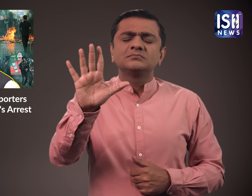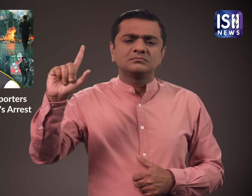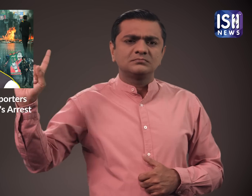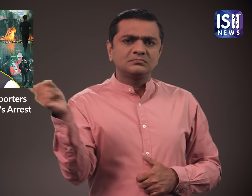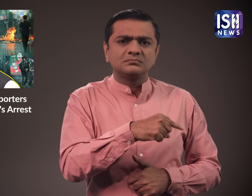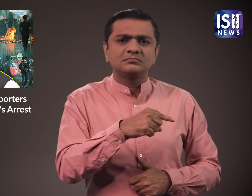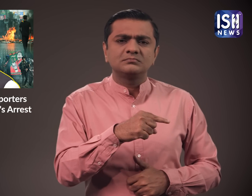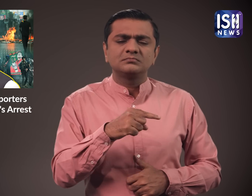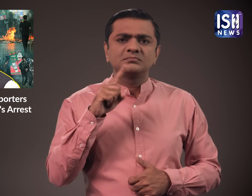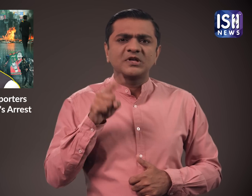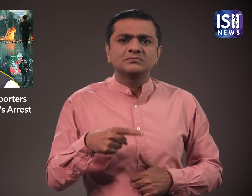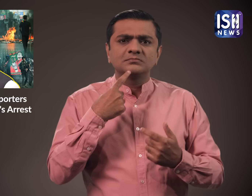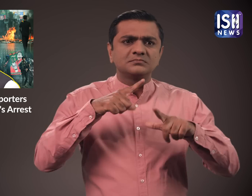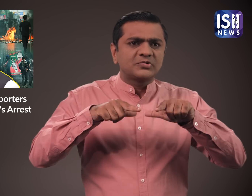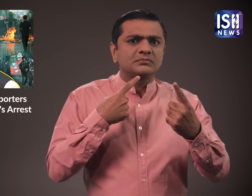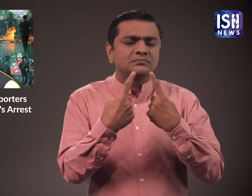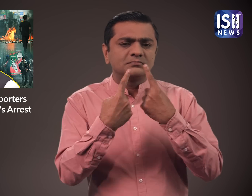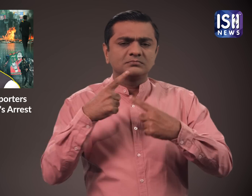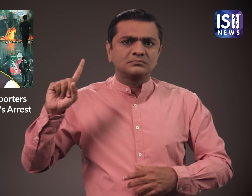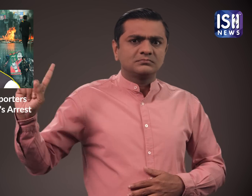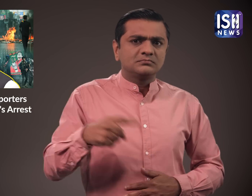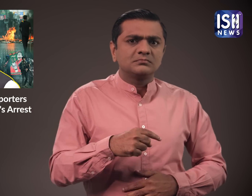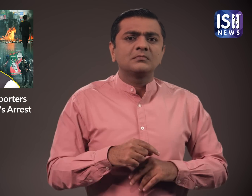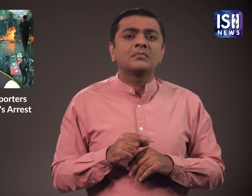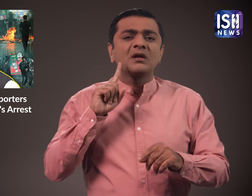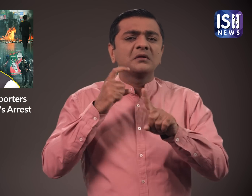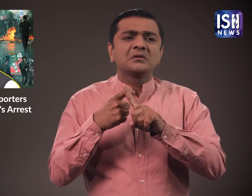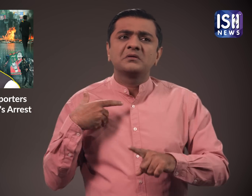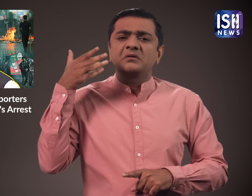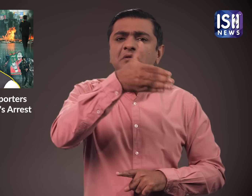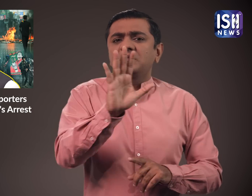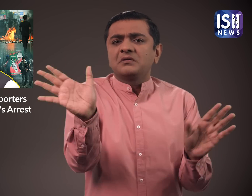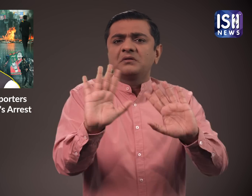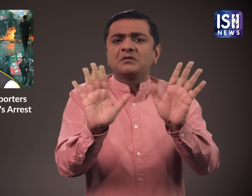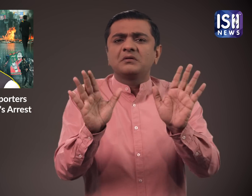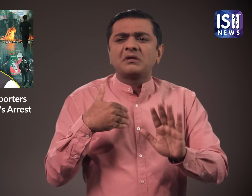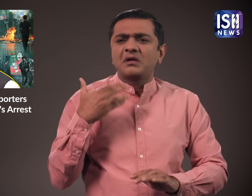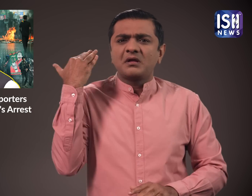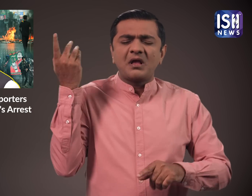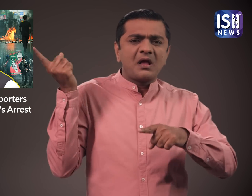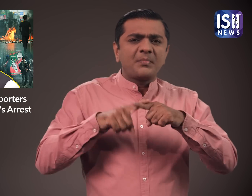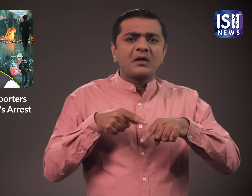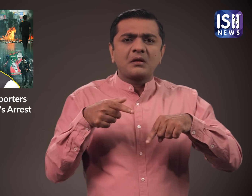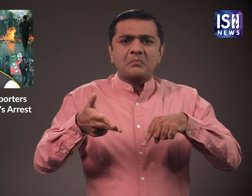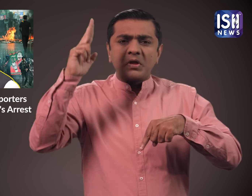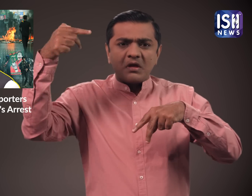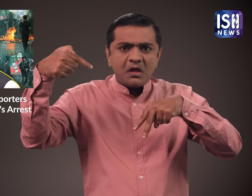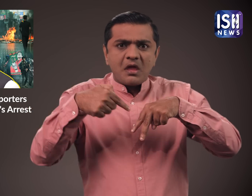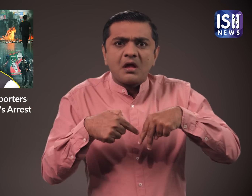है और सुरक्षा कारणों से वह अदालत की सुनवाई में शामिल नहीं हो सकते है इसलिए उन्होंने कोट की सुनवाई में शामिल होने से इंकार कर दिया